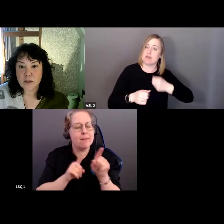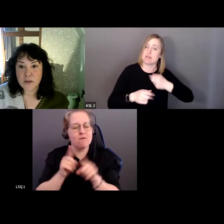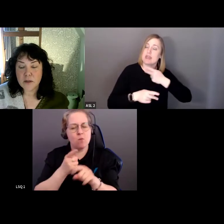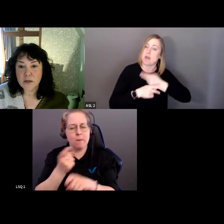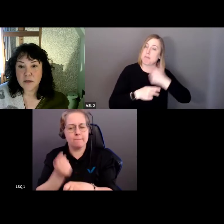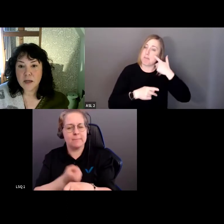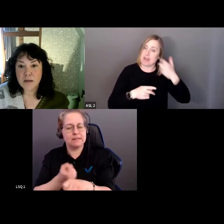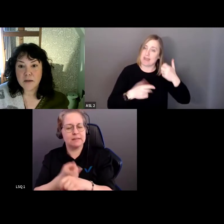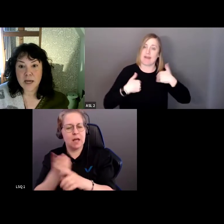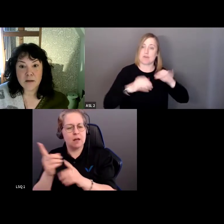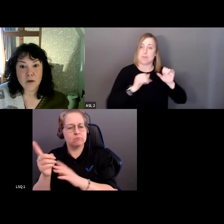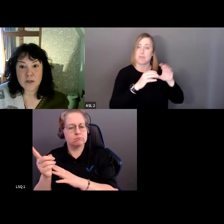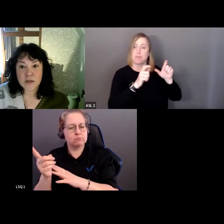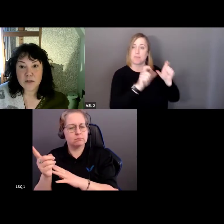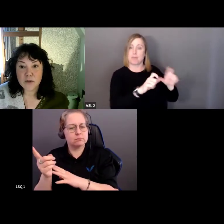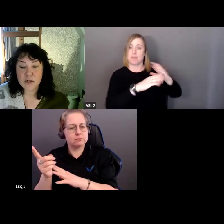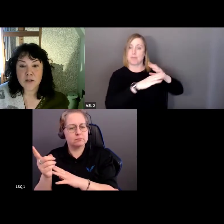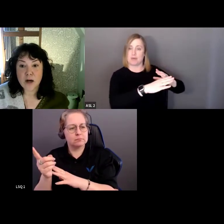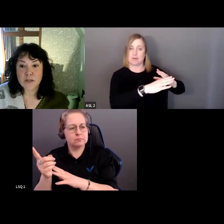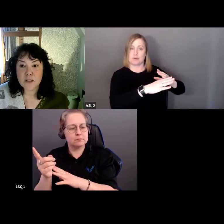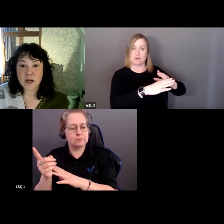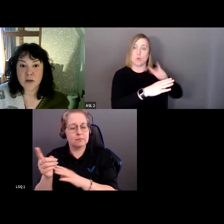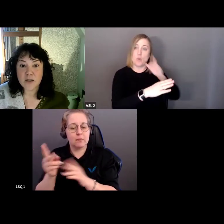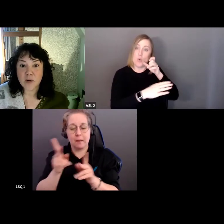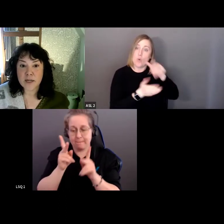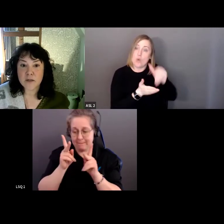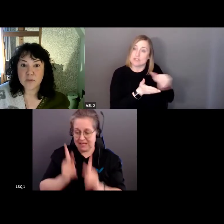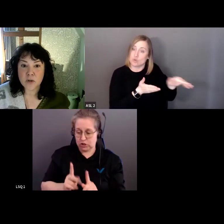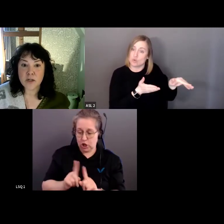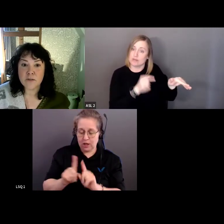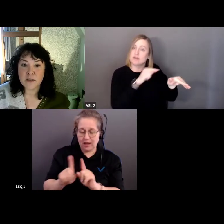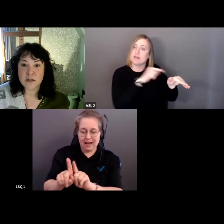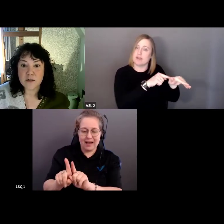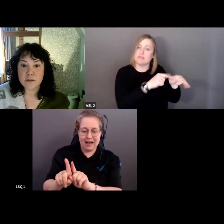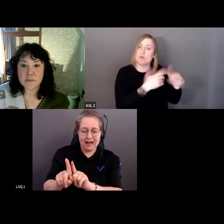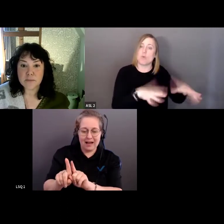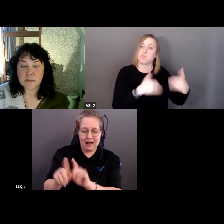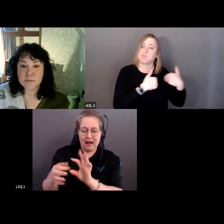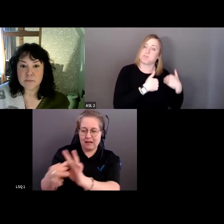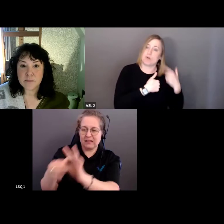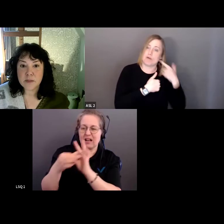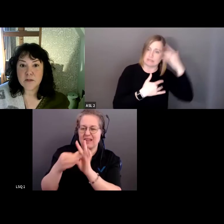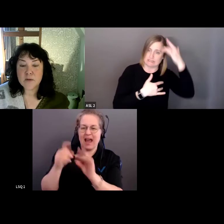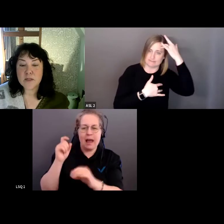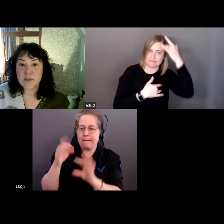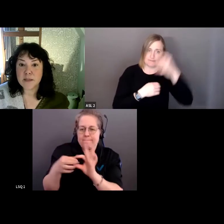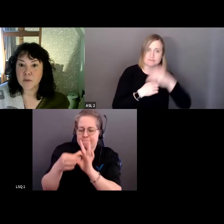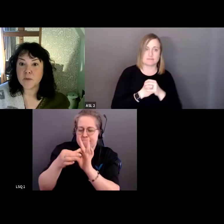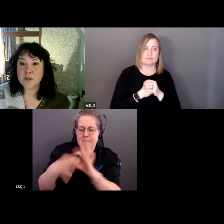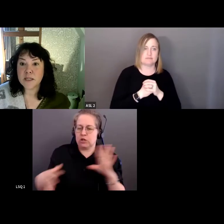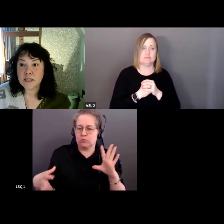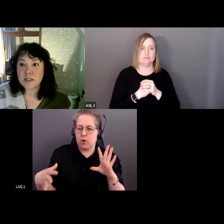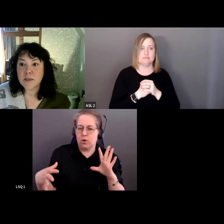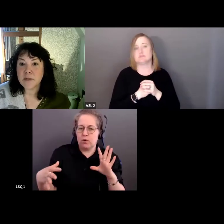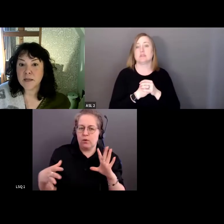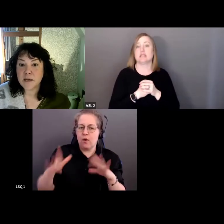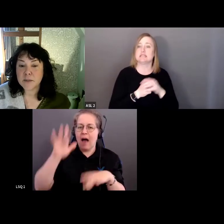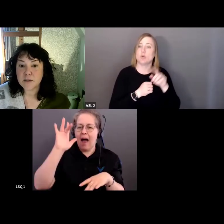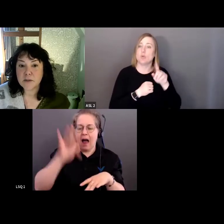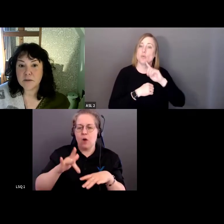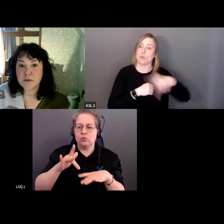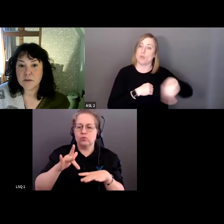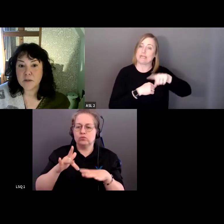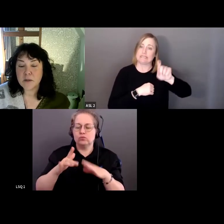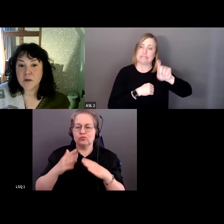exclues à cause d'obstacles systémiques. Et malheureusement, ces exclus sont ceux qui